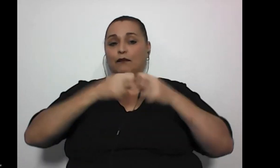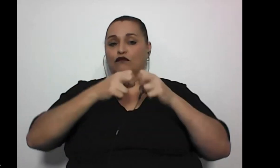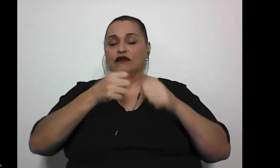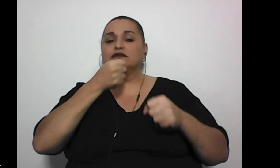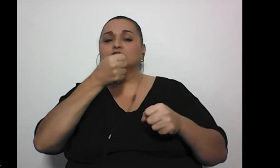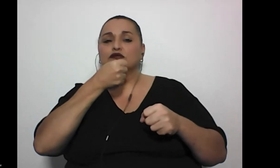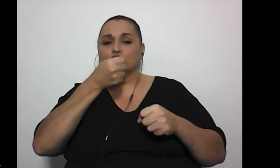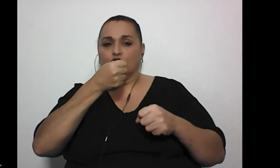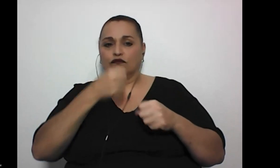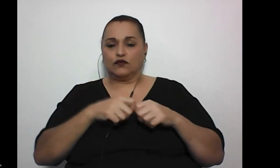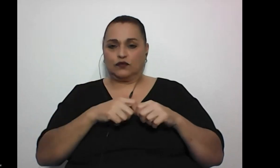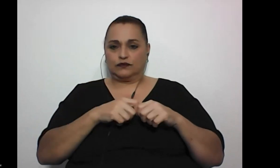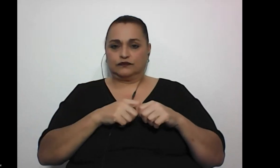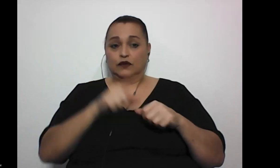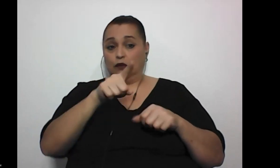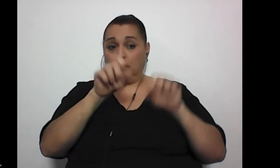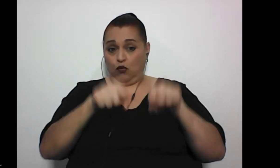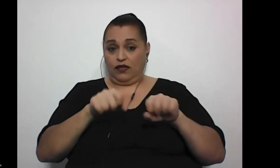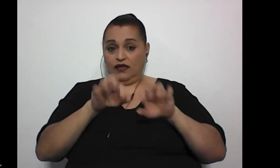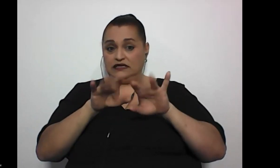micrófono ¿será que puede escribir?